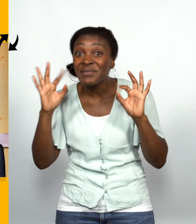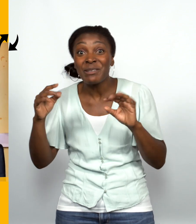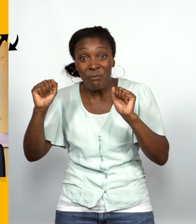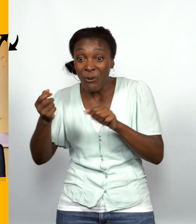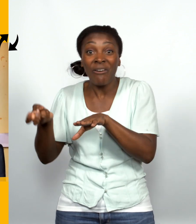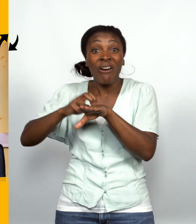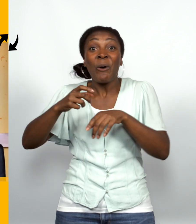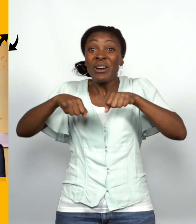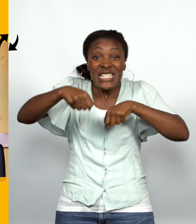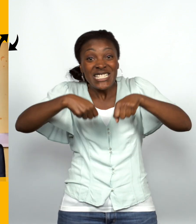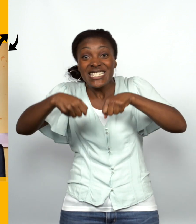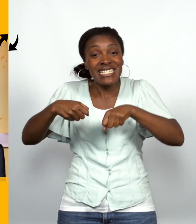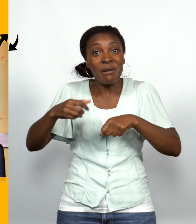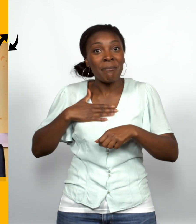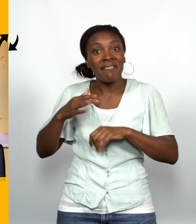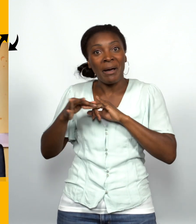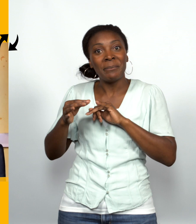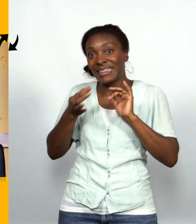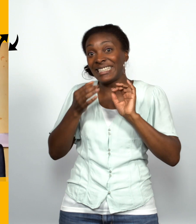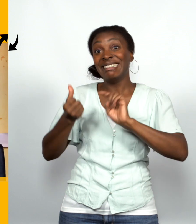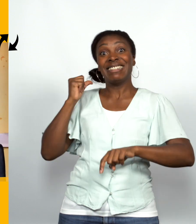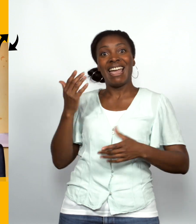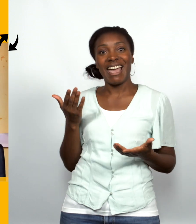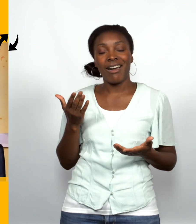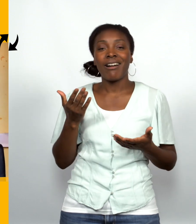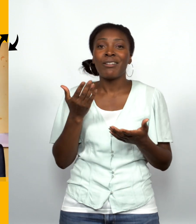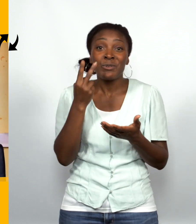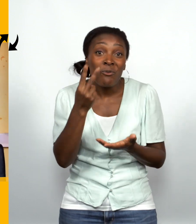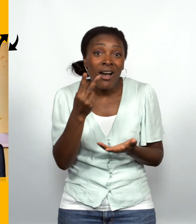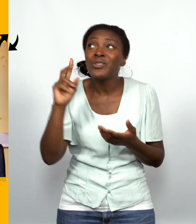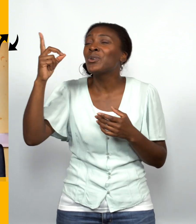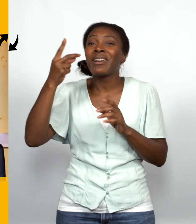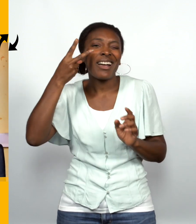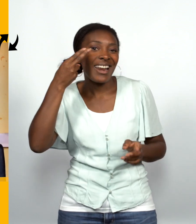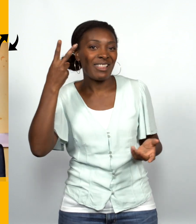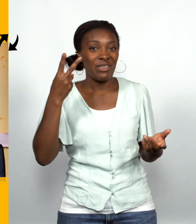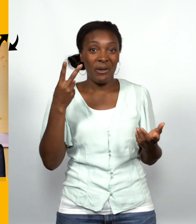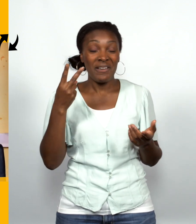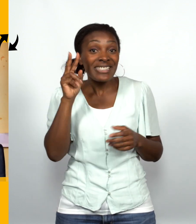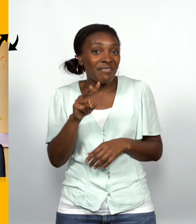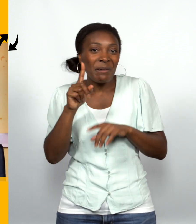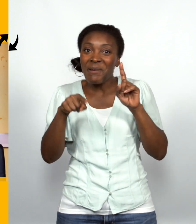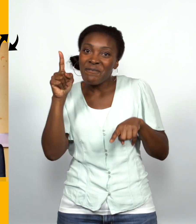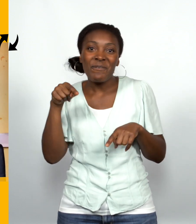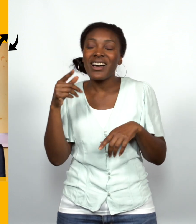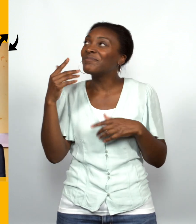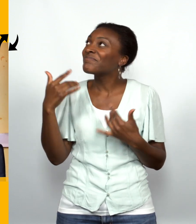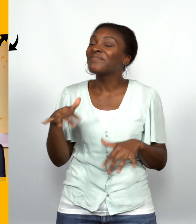ce que mon épouse avait partagé la veille. Donc voilà, c'est juste des petits clins d'œil comme ça que Dieu nous fait parfois. Et